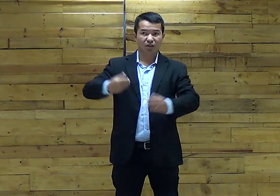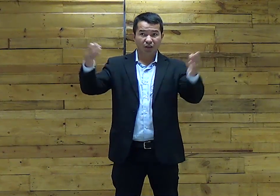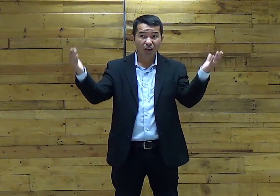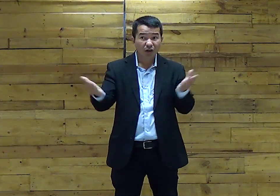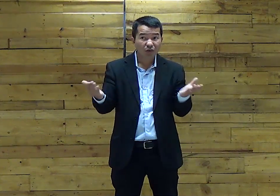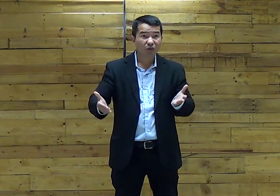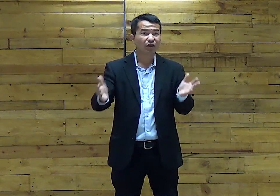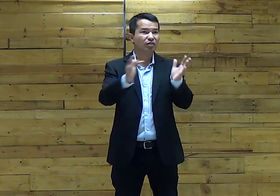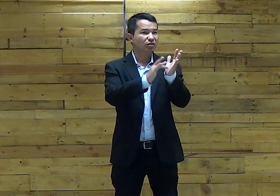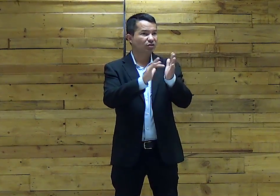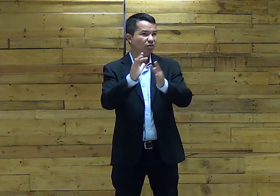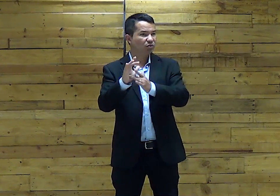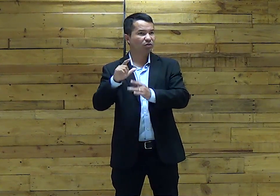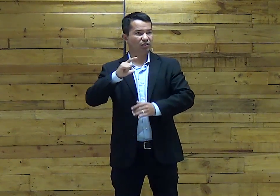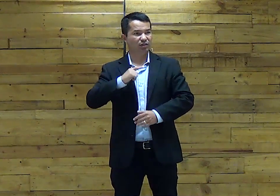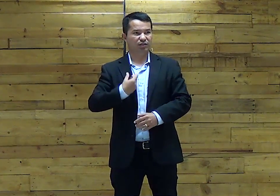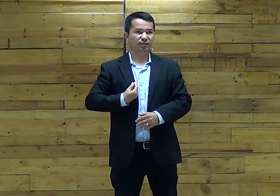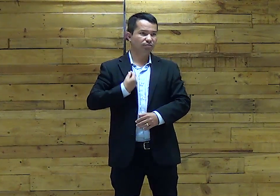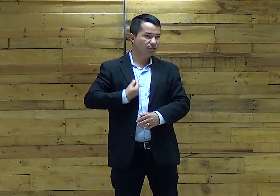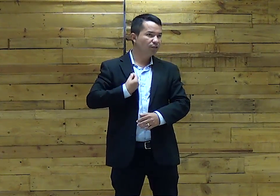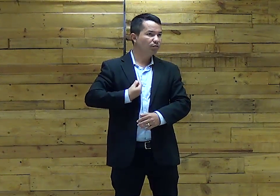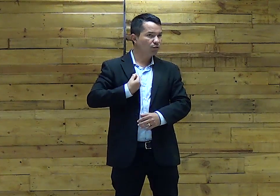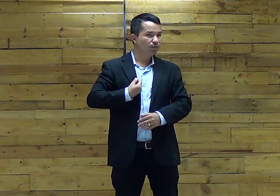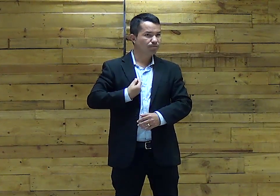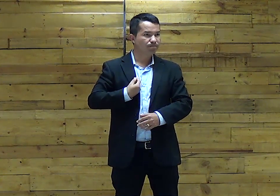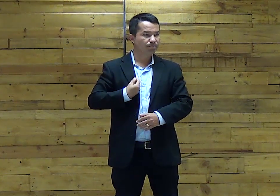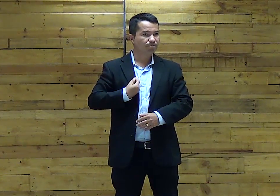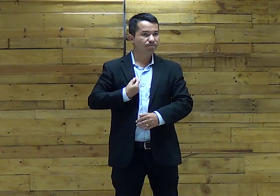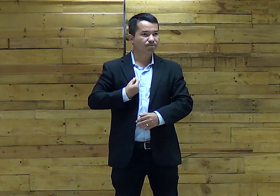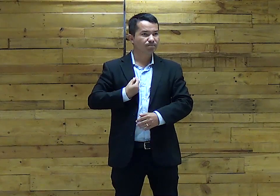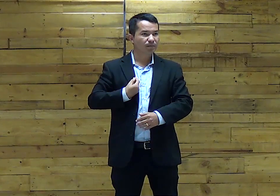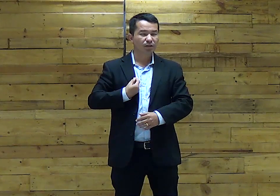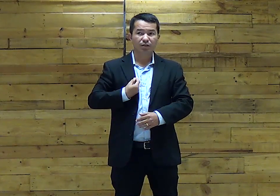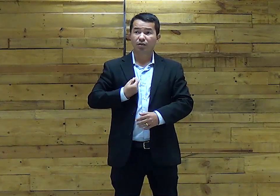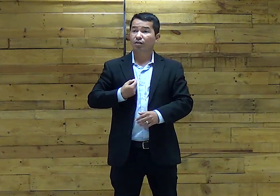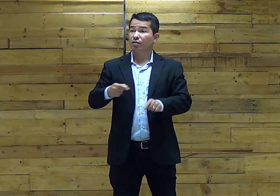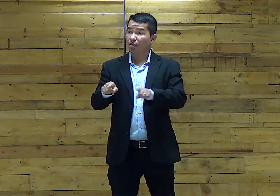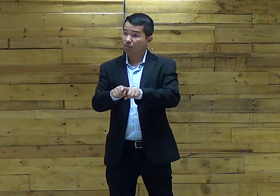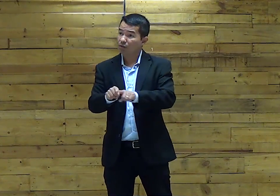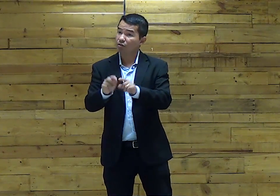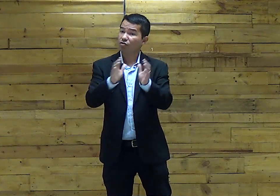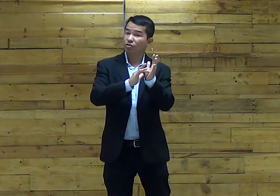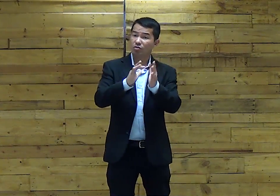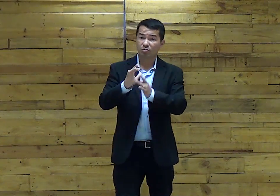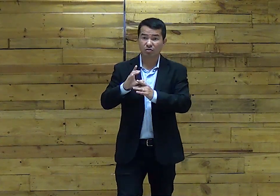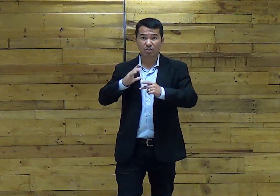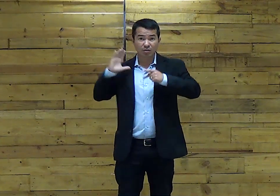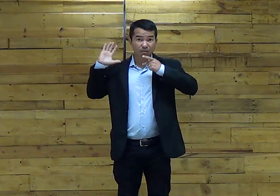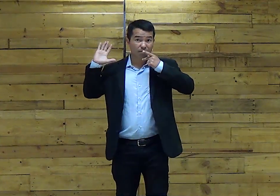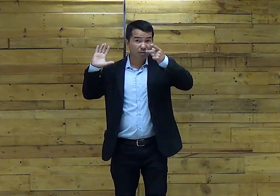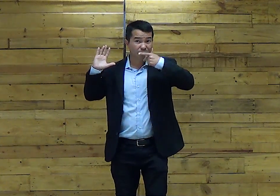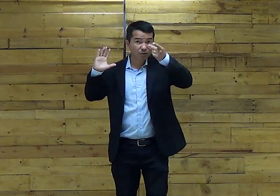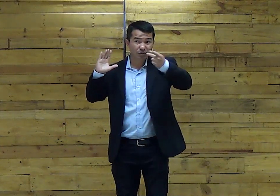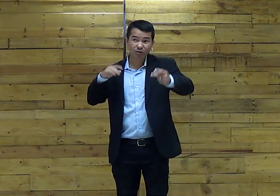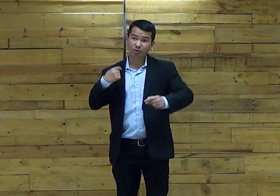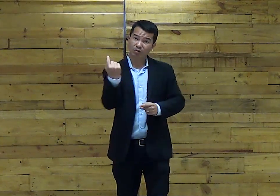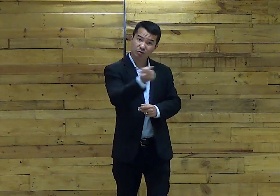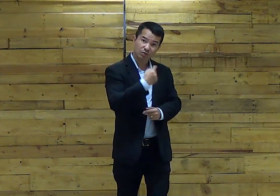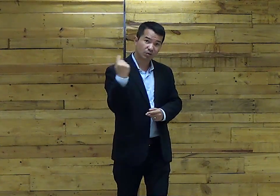Que Jesus está vivo agora Que Jesus está vivo Também Jesus nos